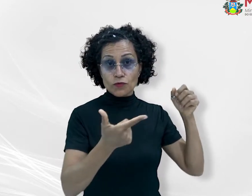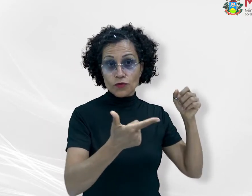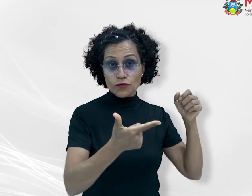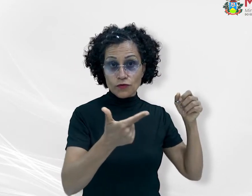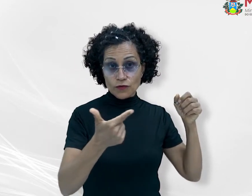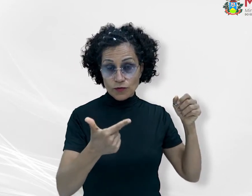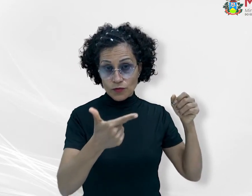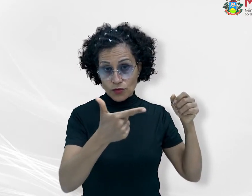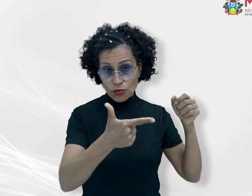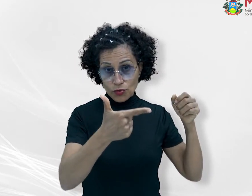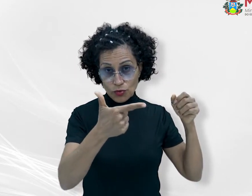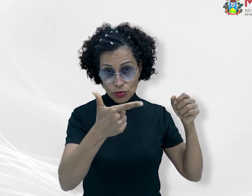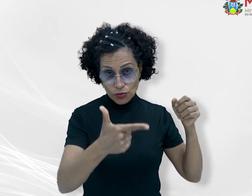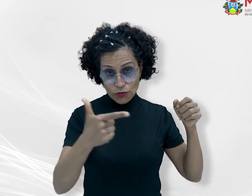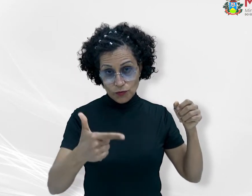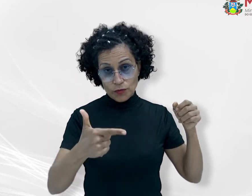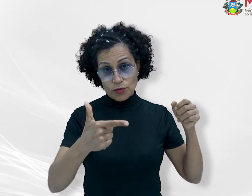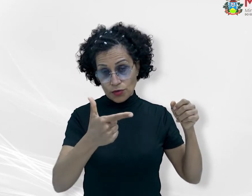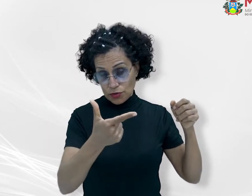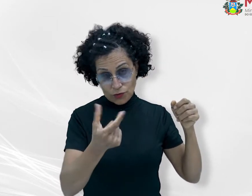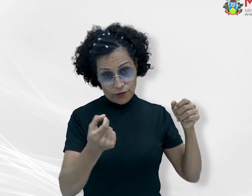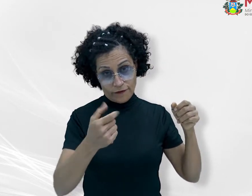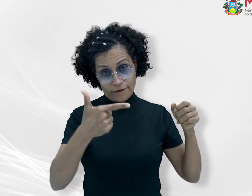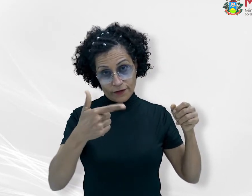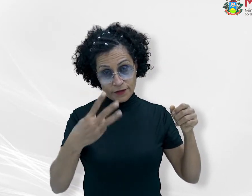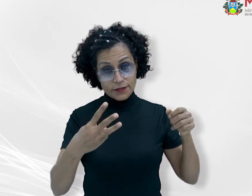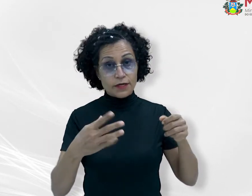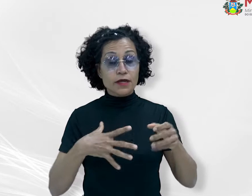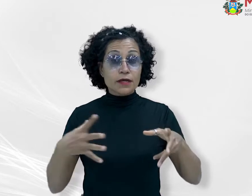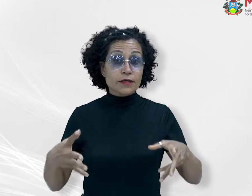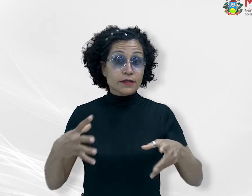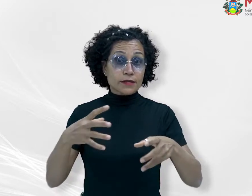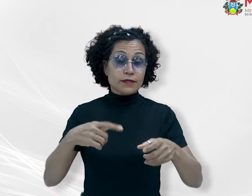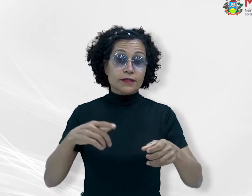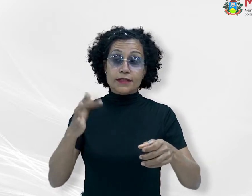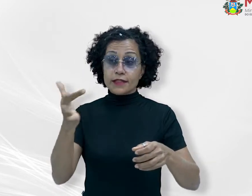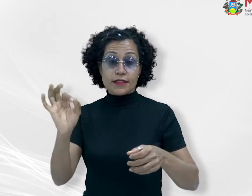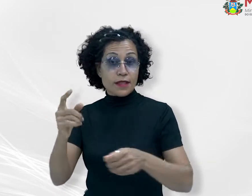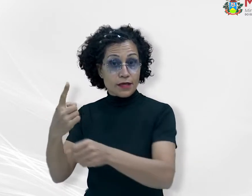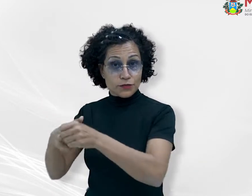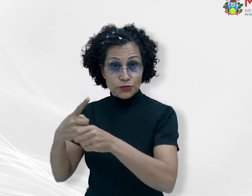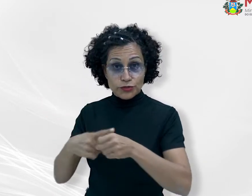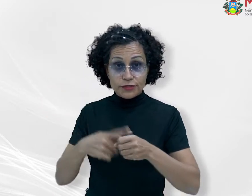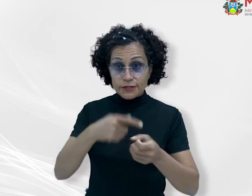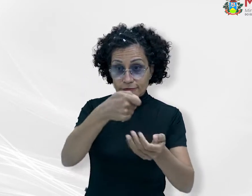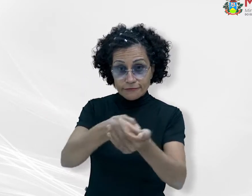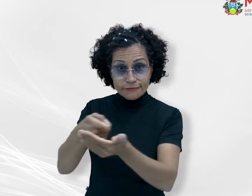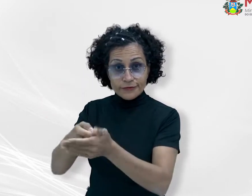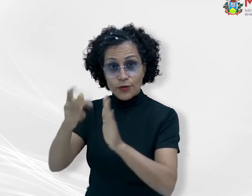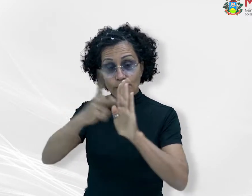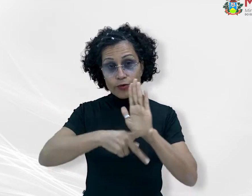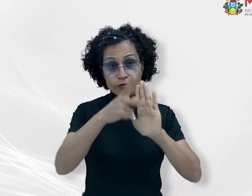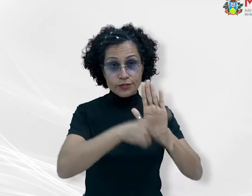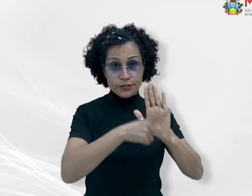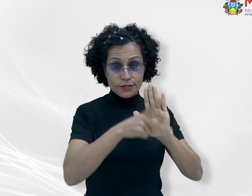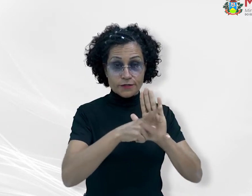-2023 é assegurar o funcionamento da rede em dez municípios. O projeto passa pela realização do